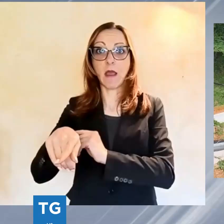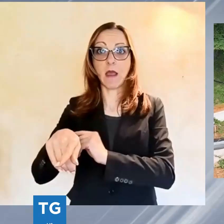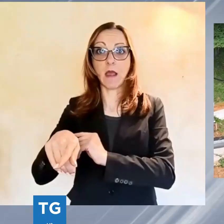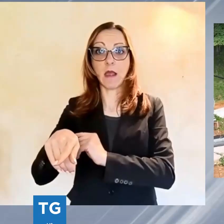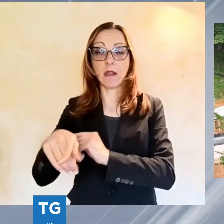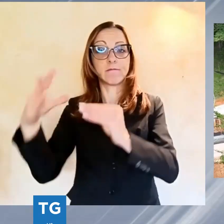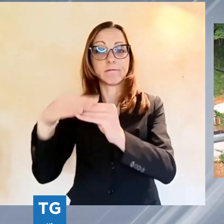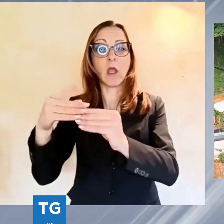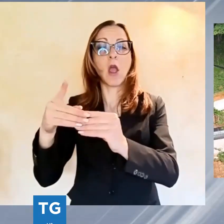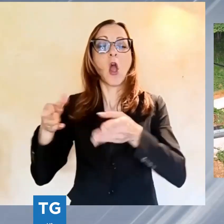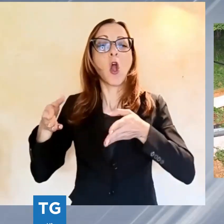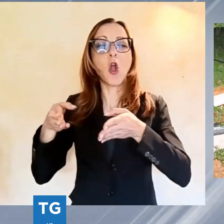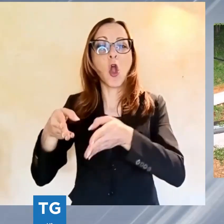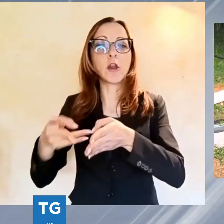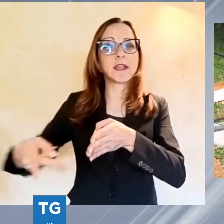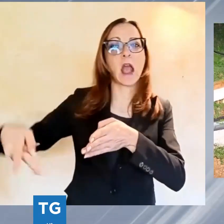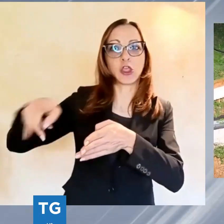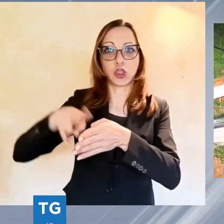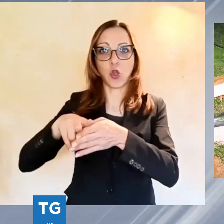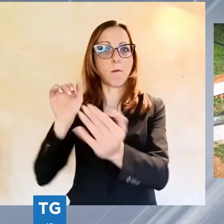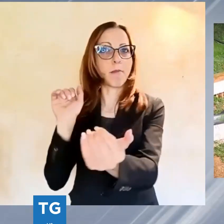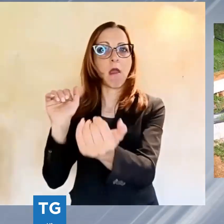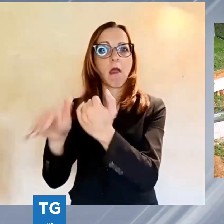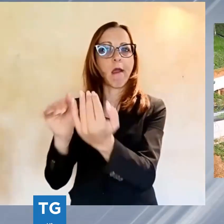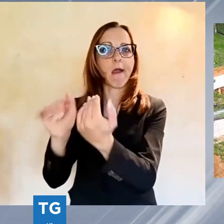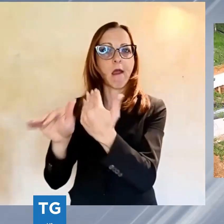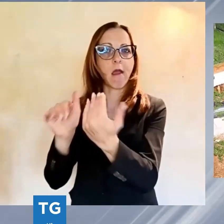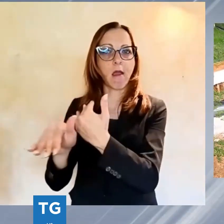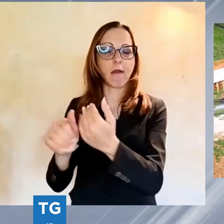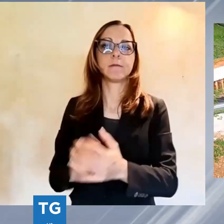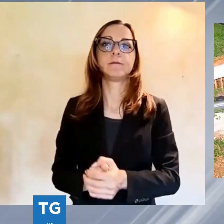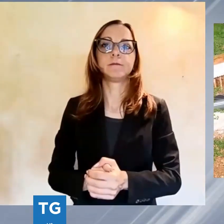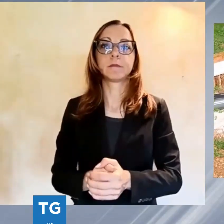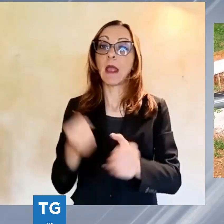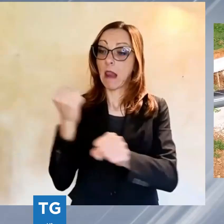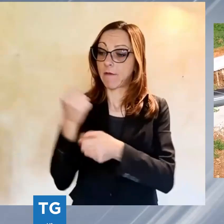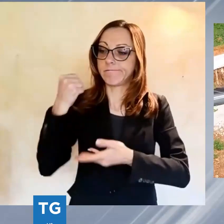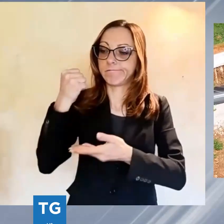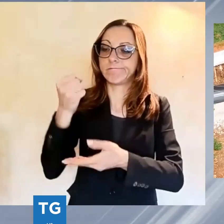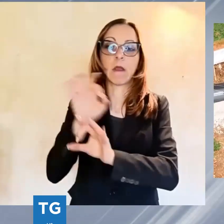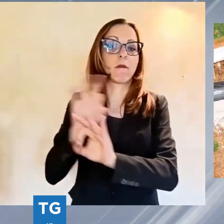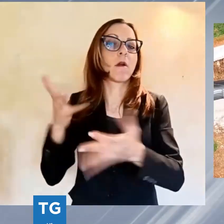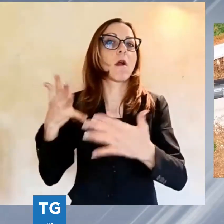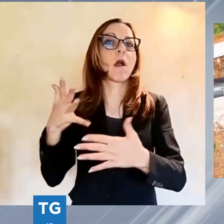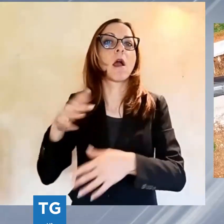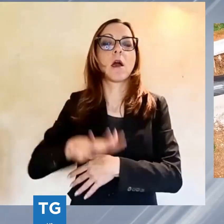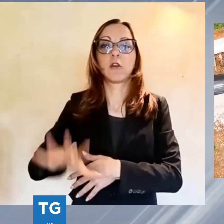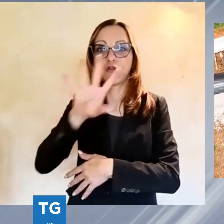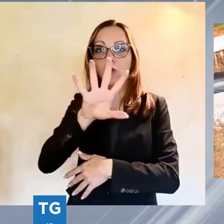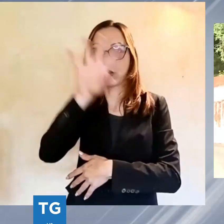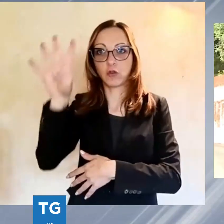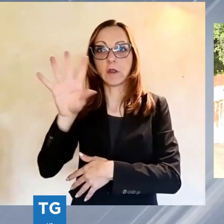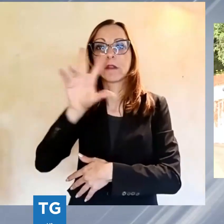e riaprire la strada al traffico normalmente. Lavori già finanziati dalla Regione Toscana per 350 mila euro.